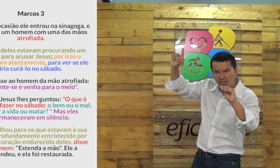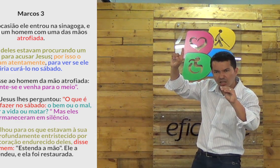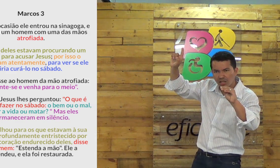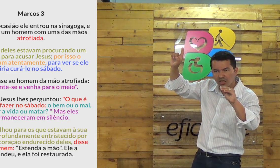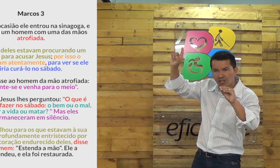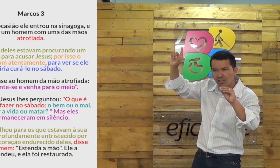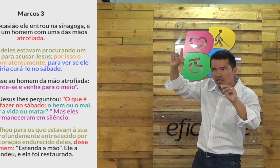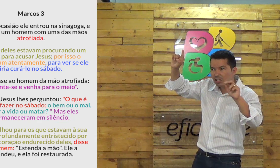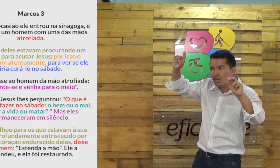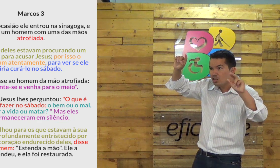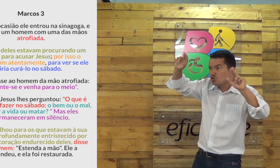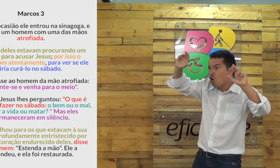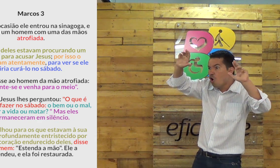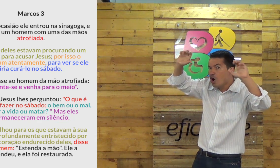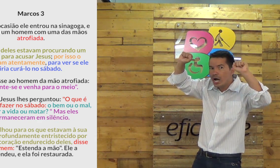Deus se importa com isso? Não.